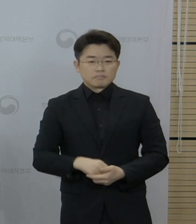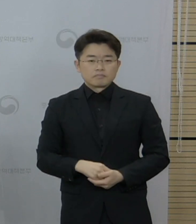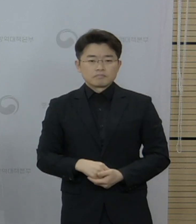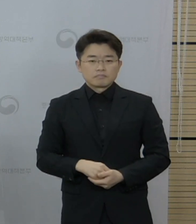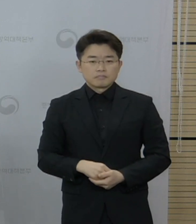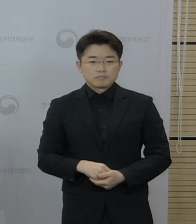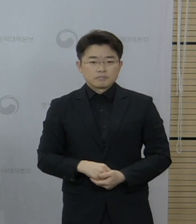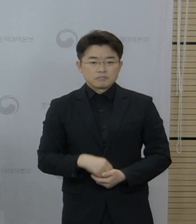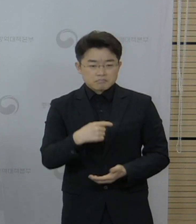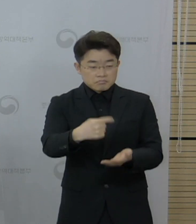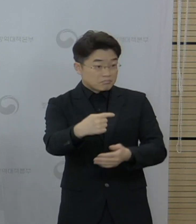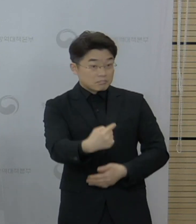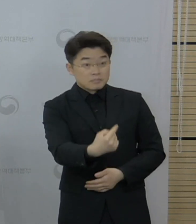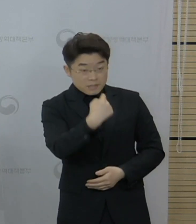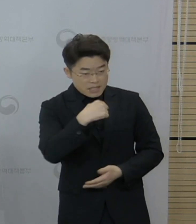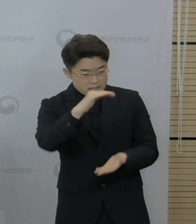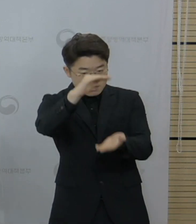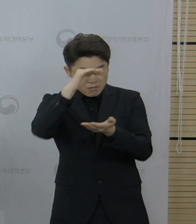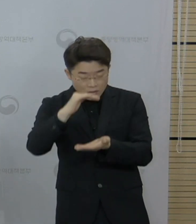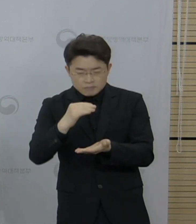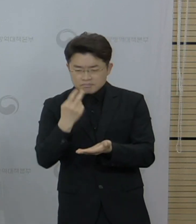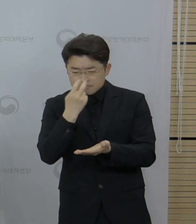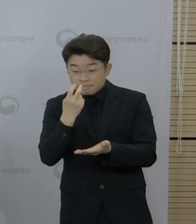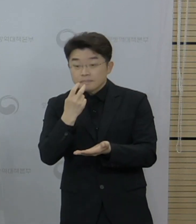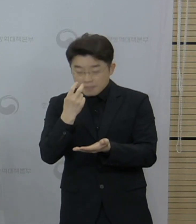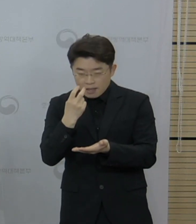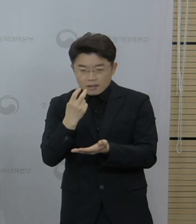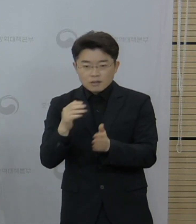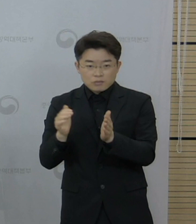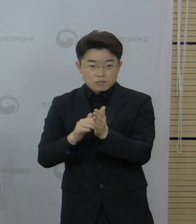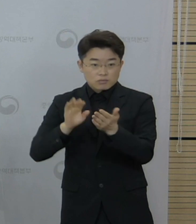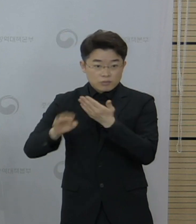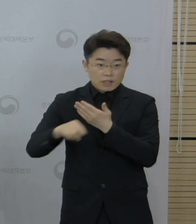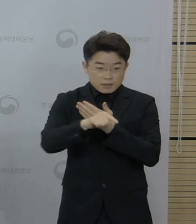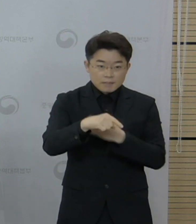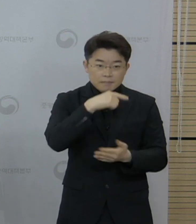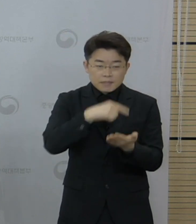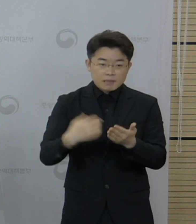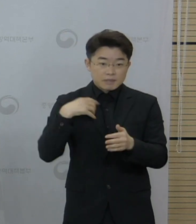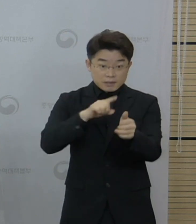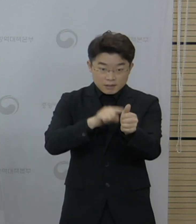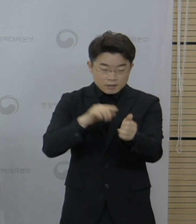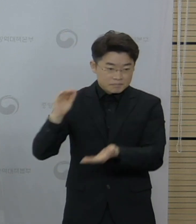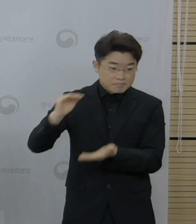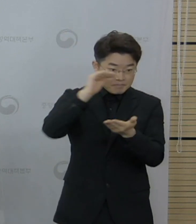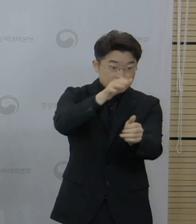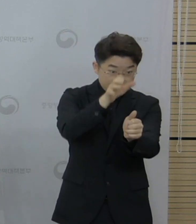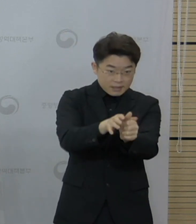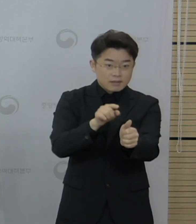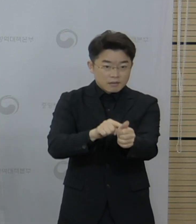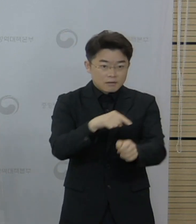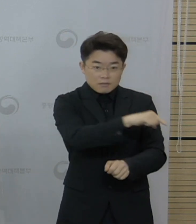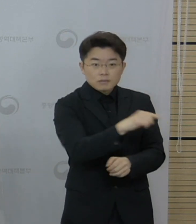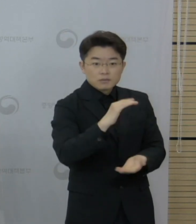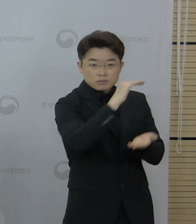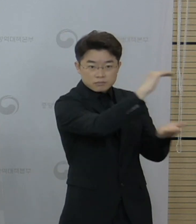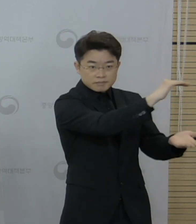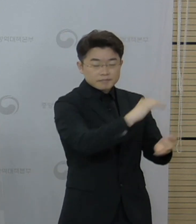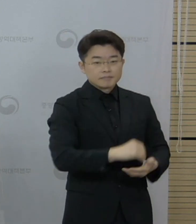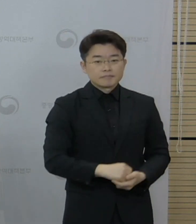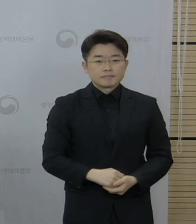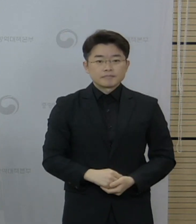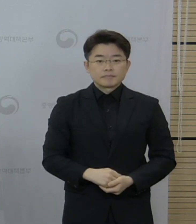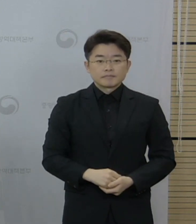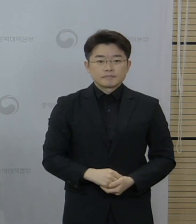내용을 바탕으로 유가족 또는 보호자에게 관련 사항을 설명하고 있습니다. 피해조사반